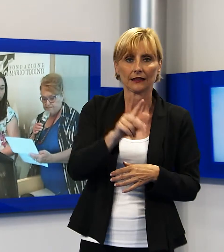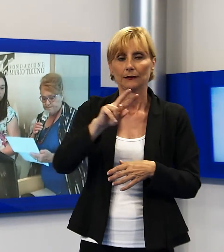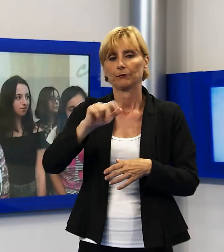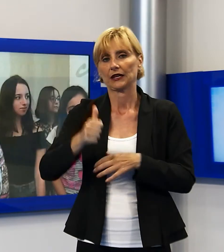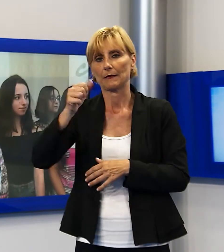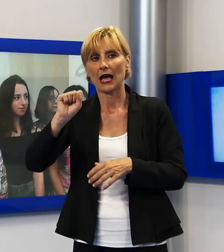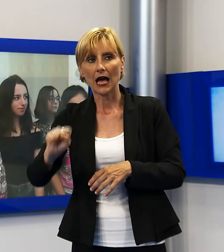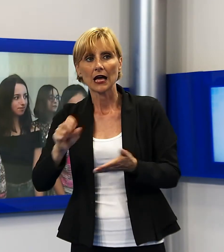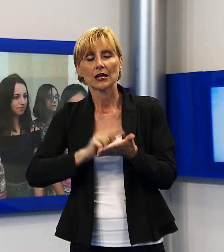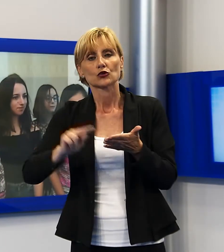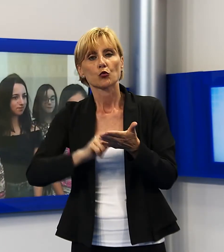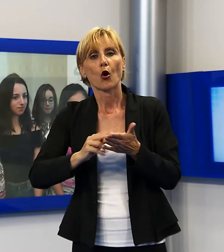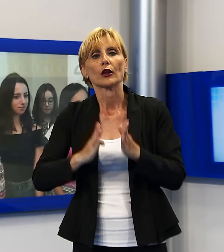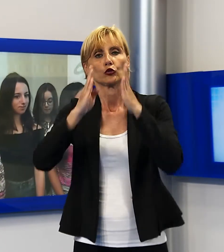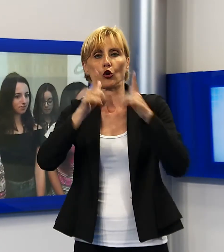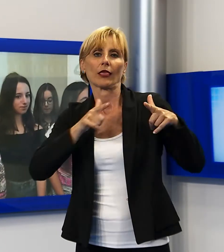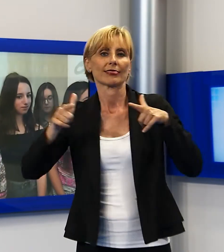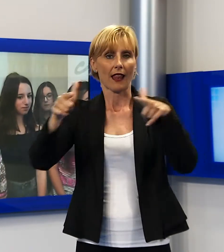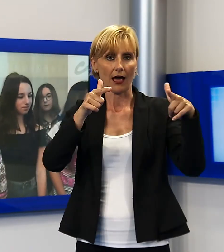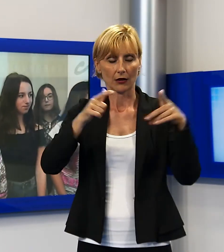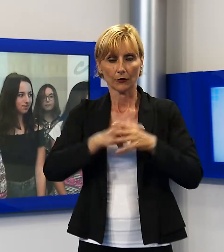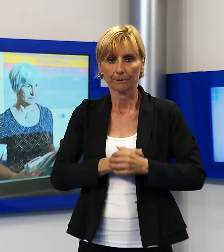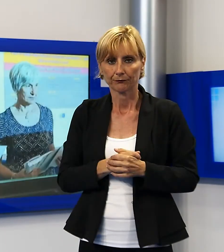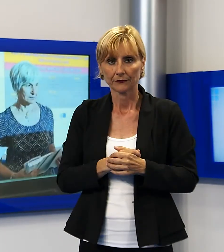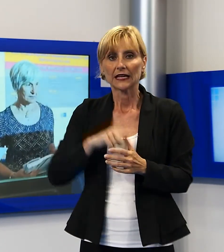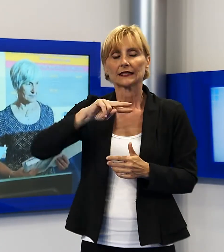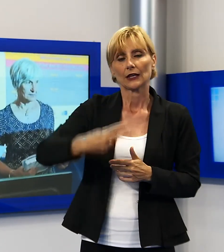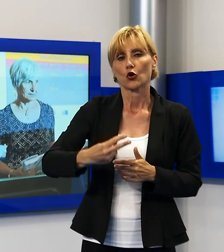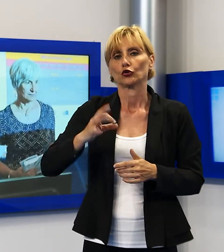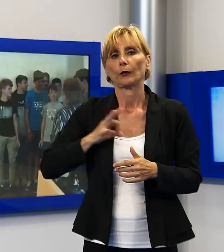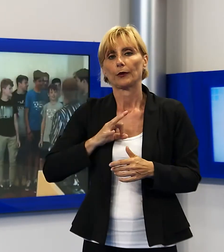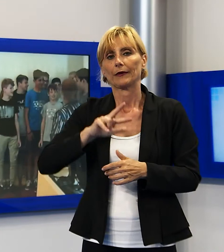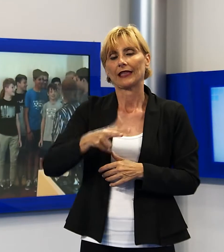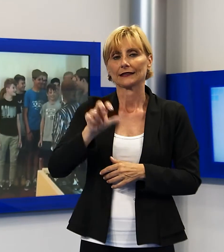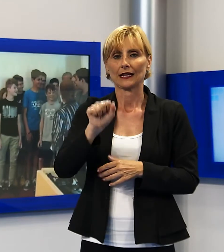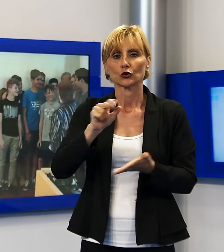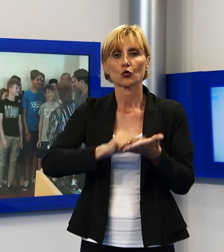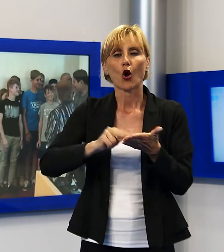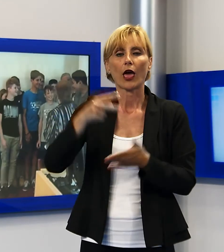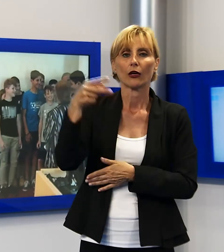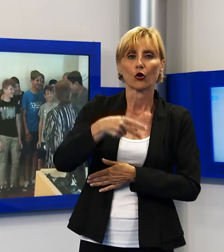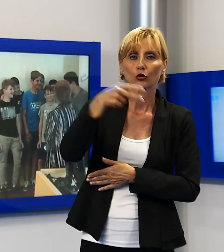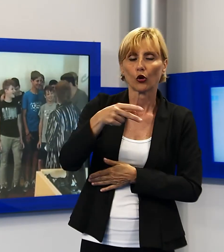Gragnani di Torre del Lago. Secondo premio alla classe terza A della scuola Nottolini di Lammari.